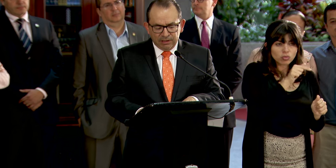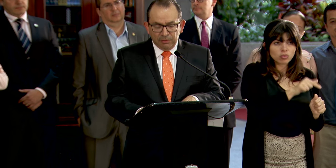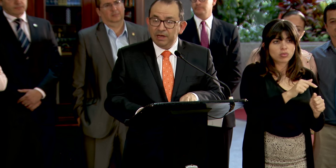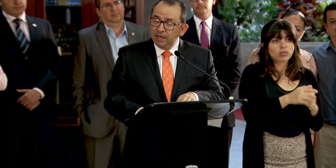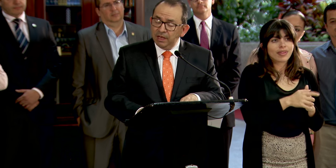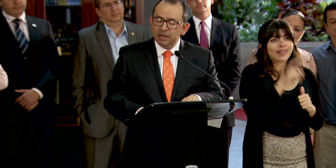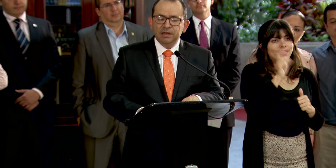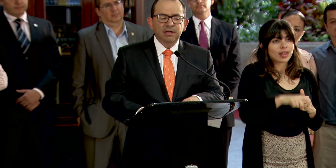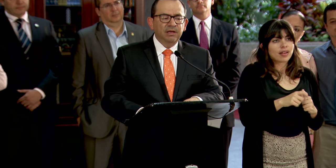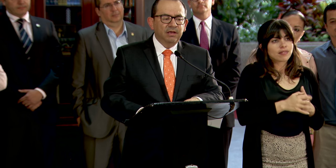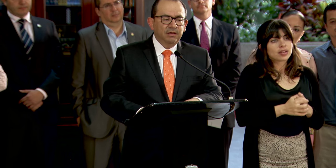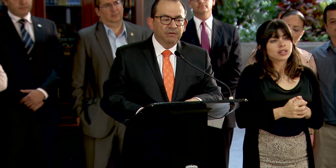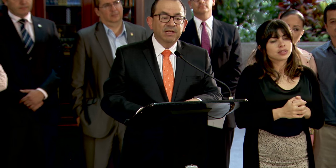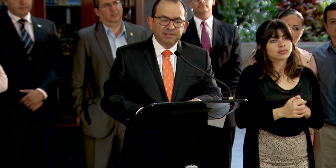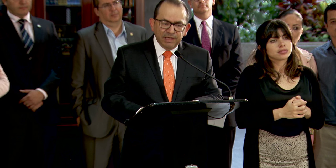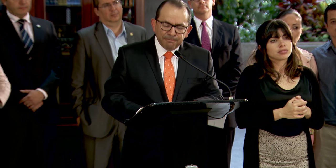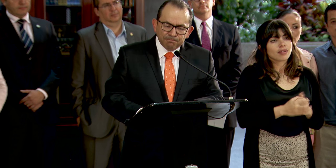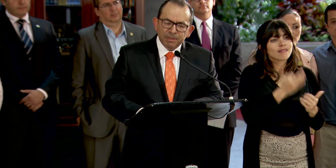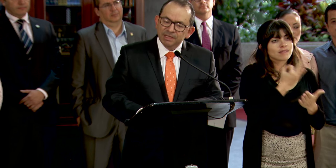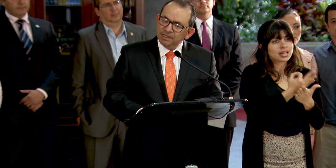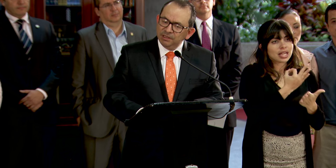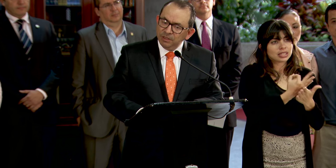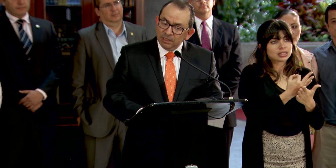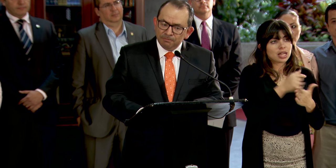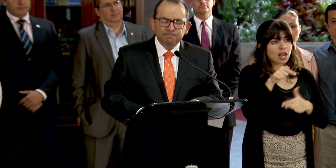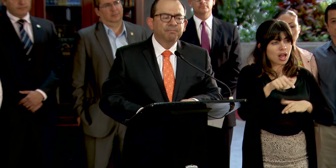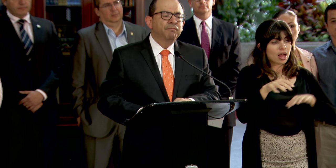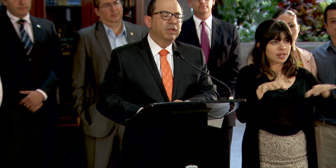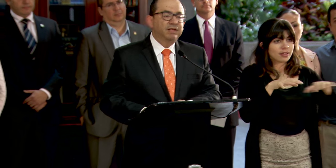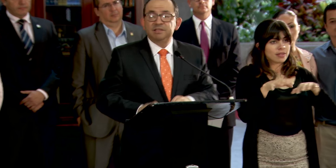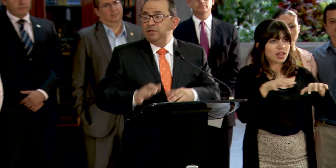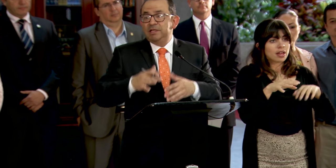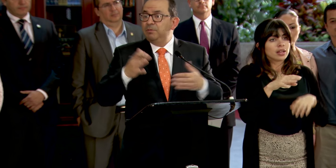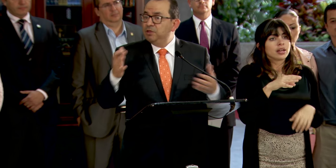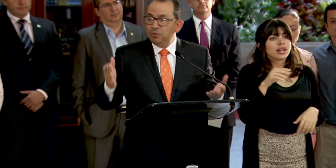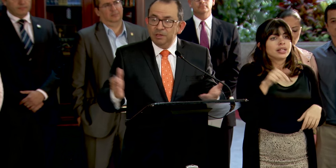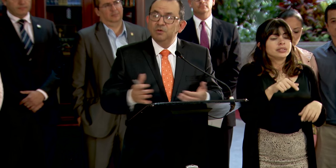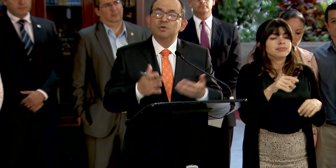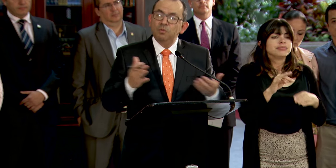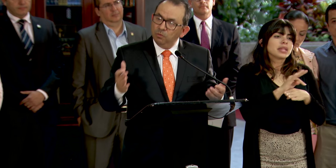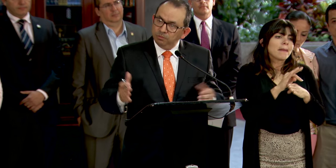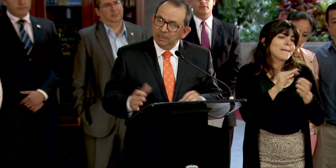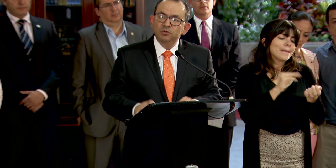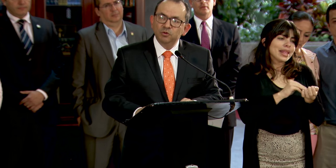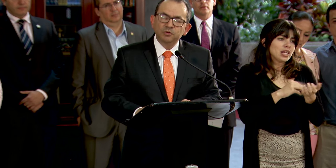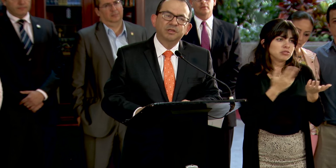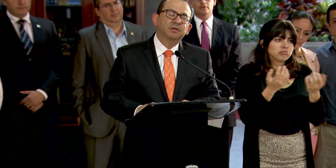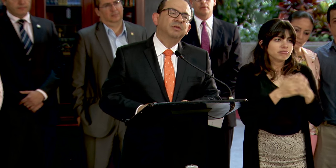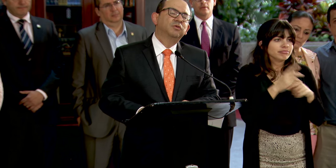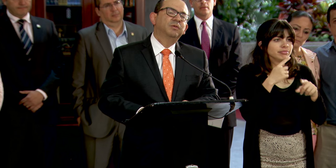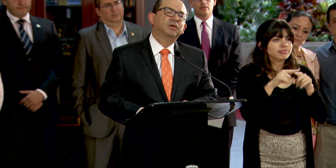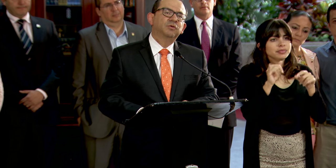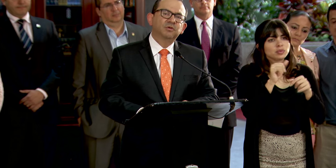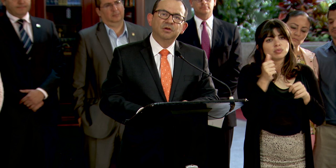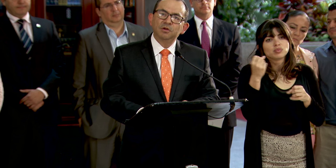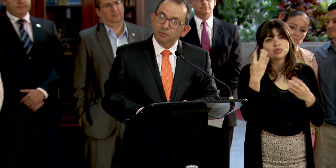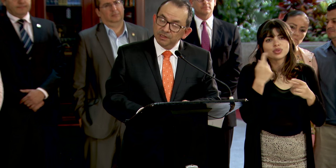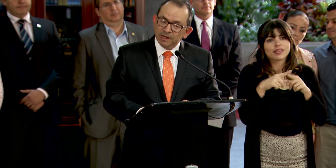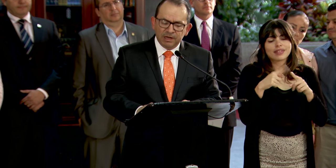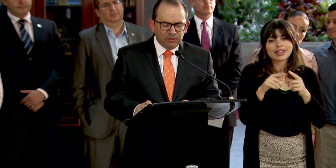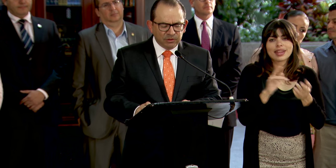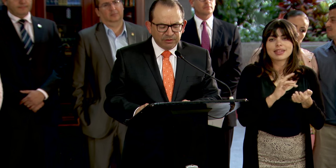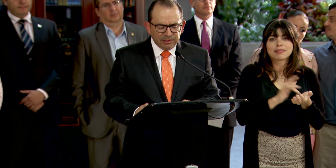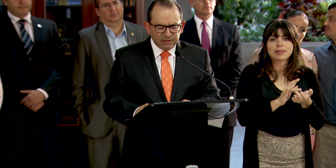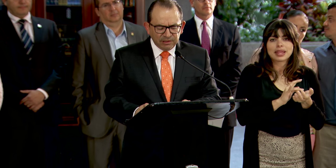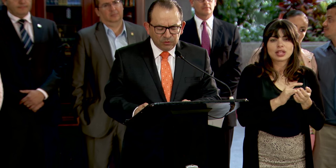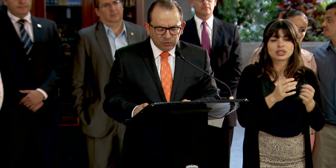deberá financiar esta actividad, este tratamiento médico, como tantos otros tratamientos médicos que